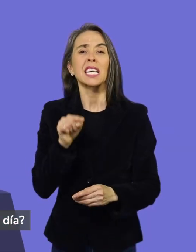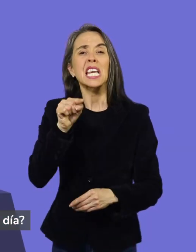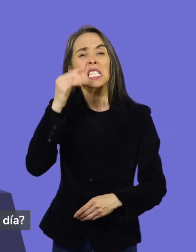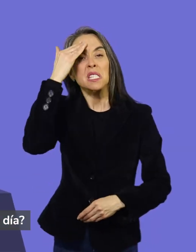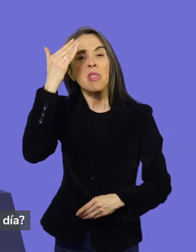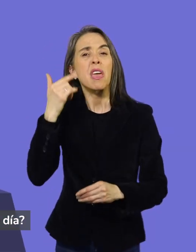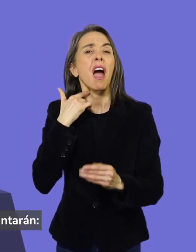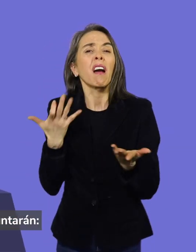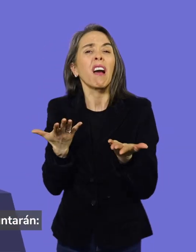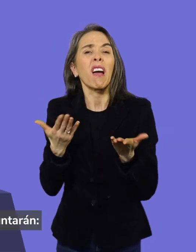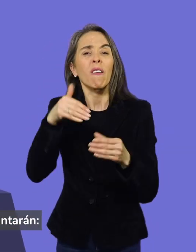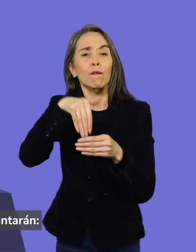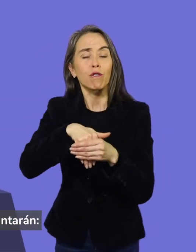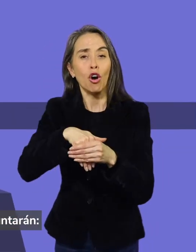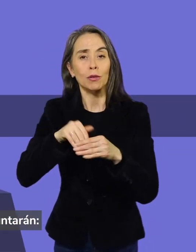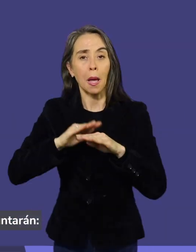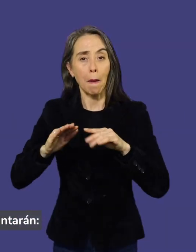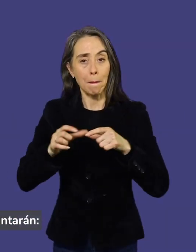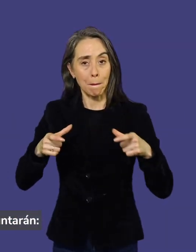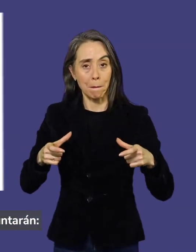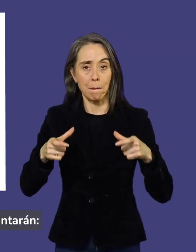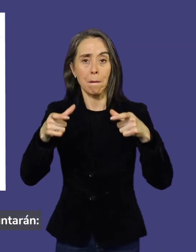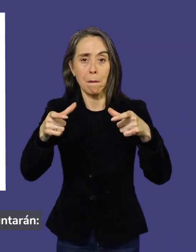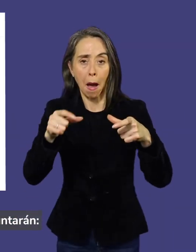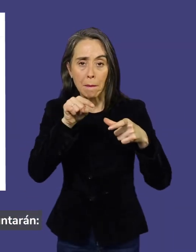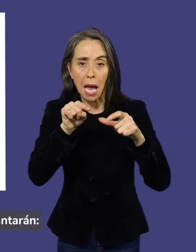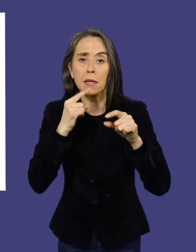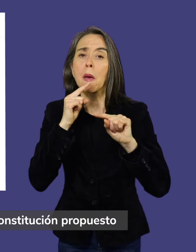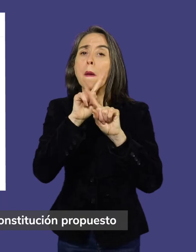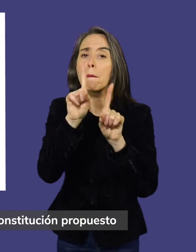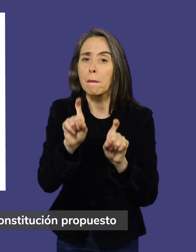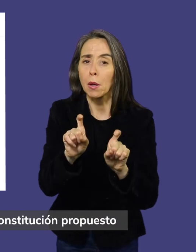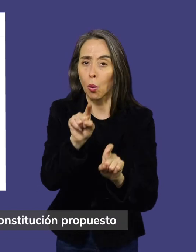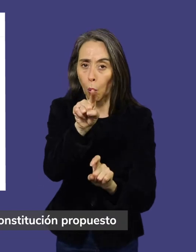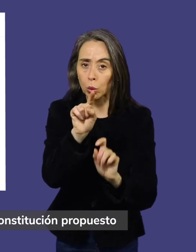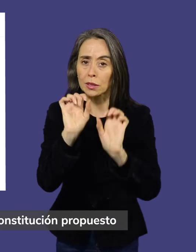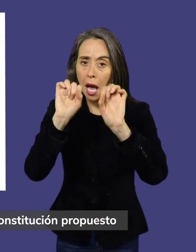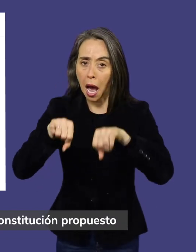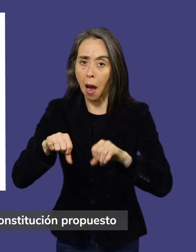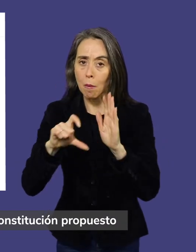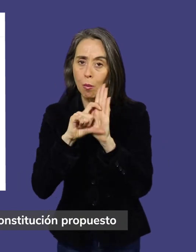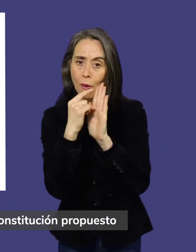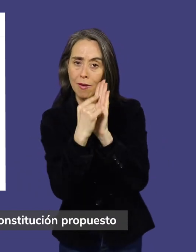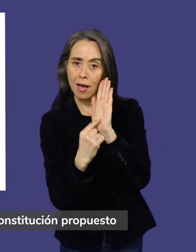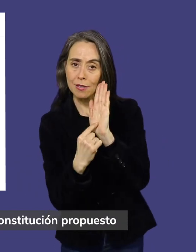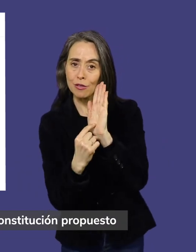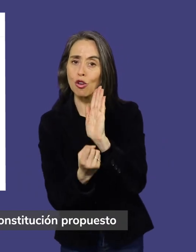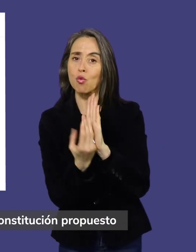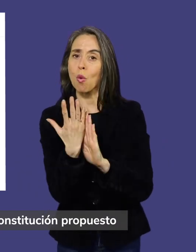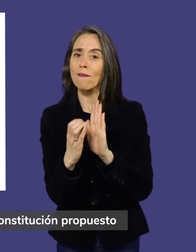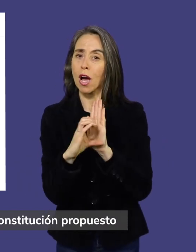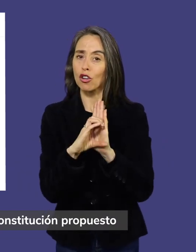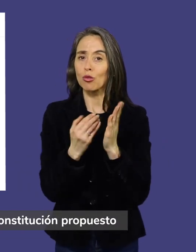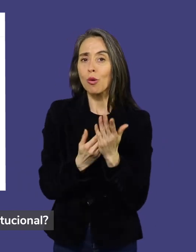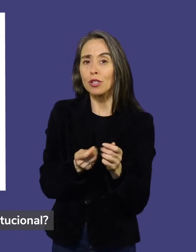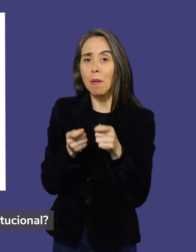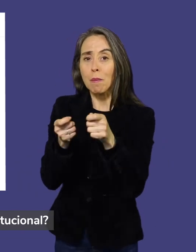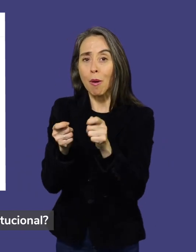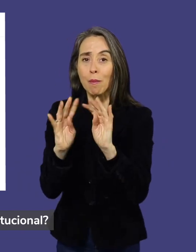En la papeleta le preguntarán ¿Aprueba usted el texto de nueva constitución propuesto por la Convención